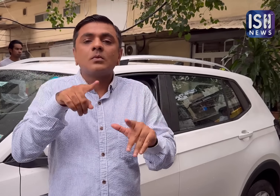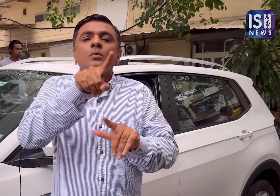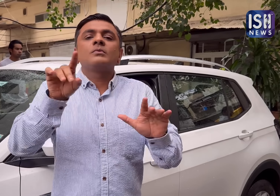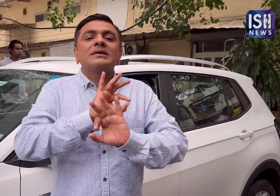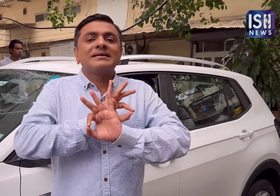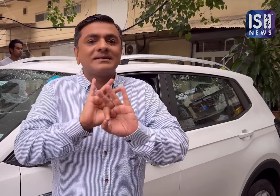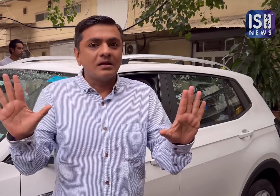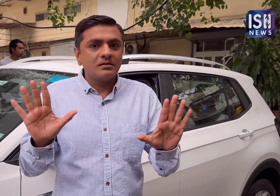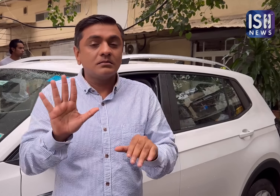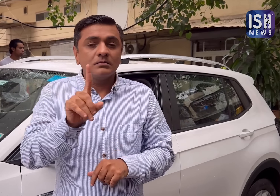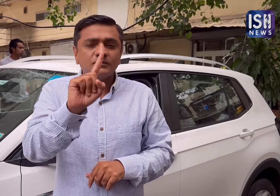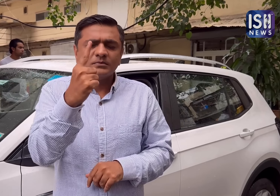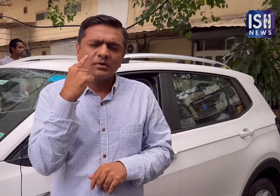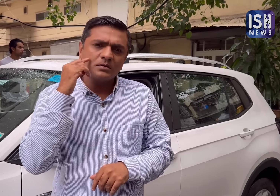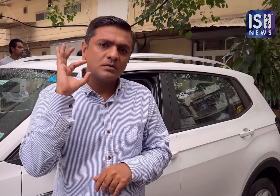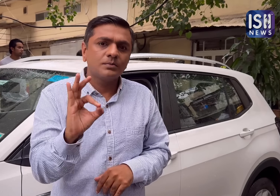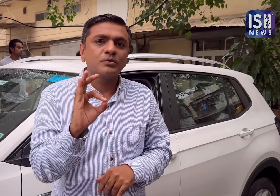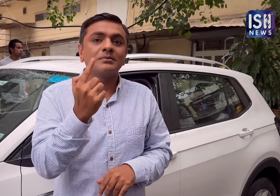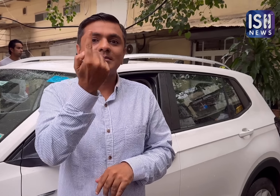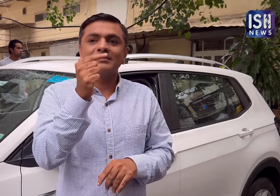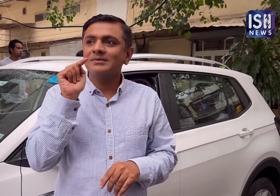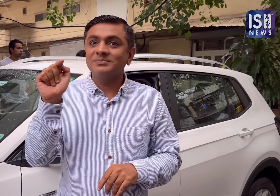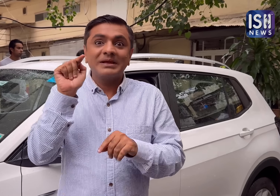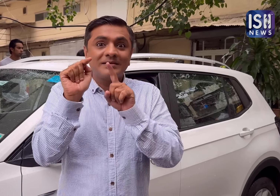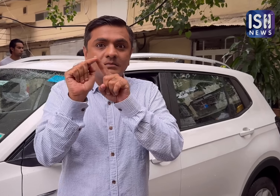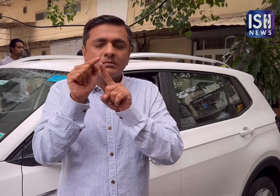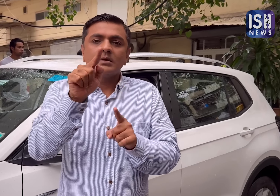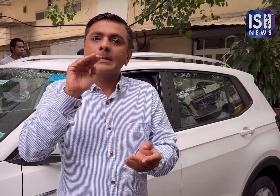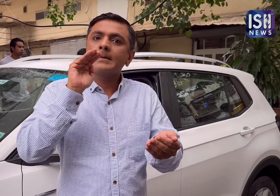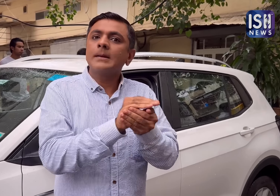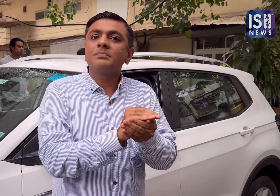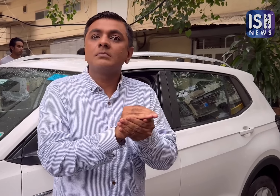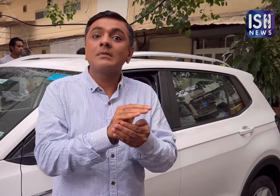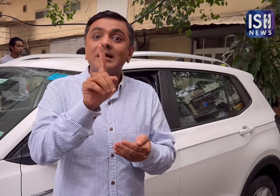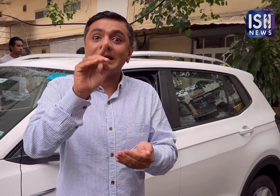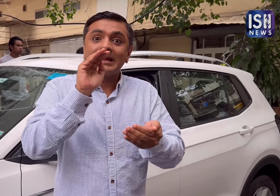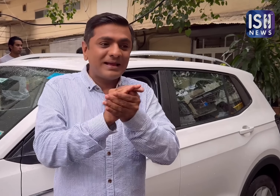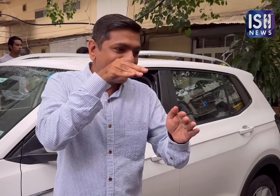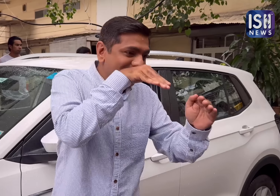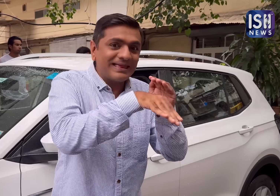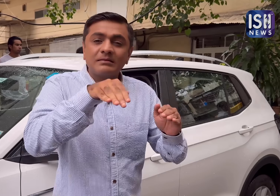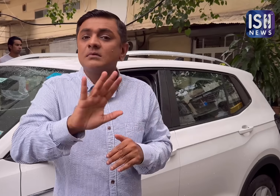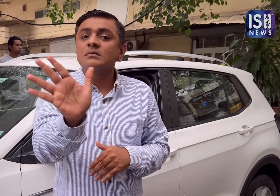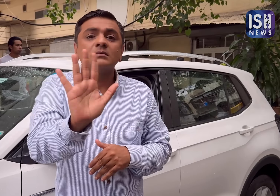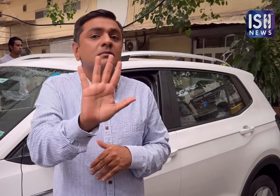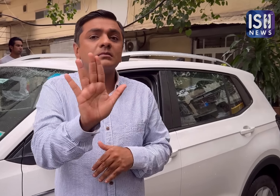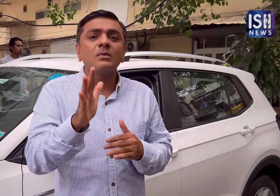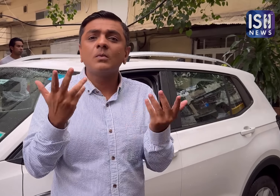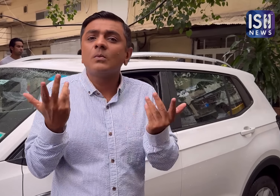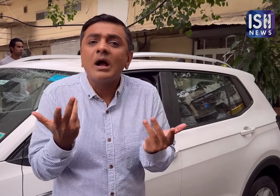अप तयार हो है एक और महत्वपूर्ण बाद अपनी कार में शीशा तोड़ने वाला एक उपकरन रखे इसे अंदर कहीं ना रखे